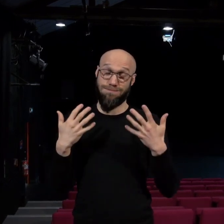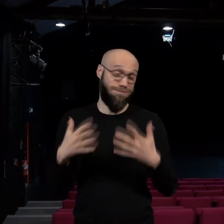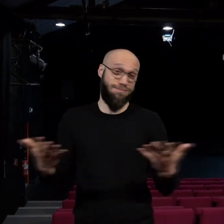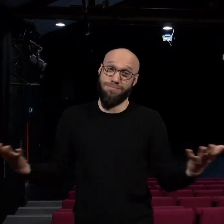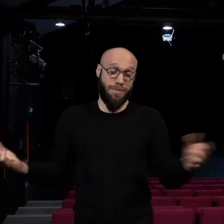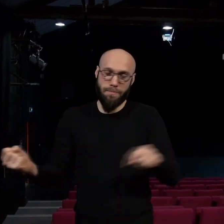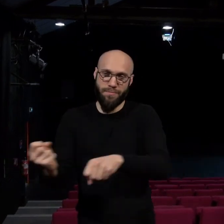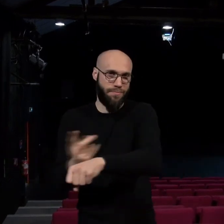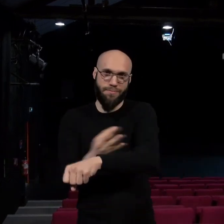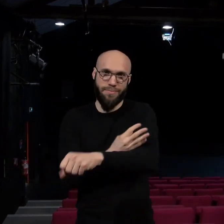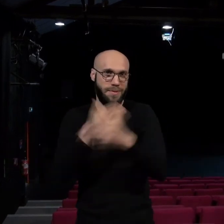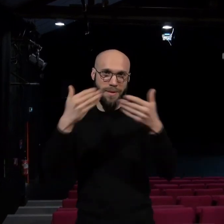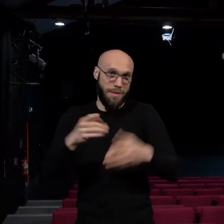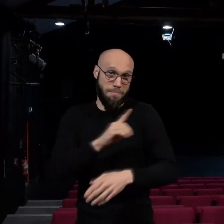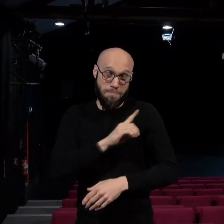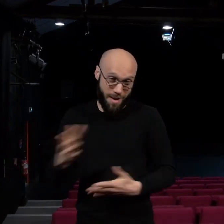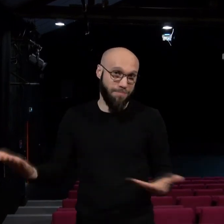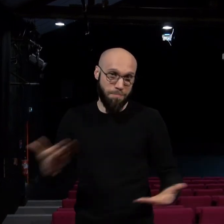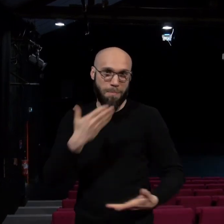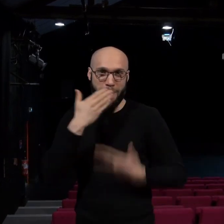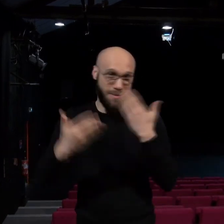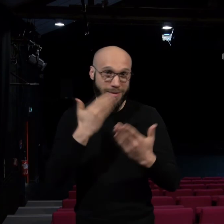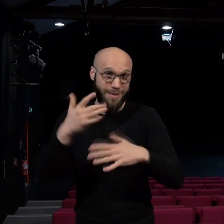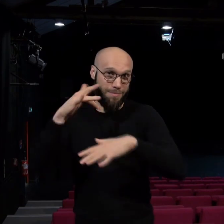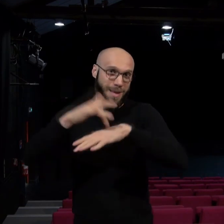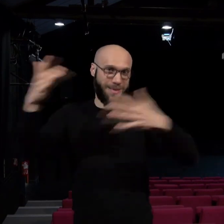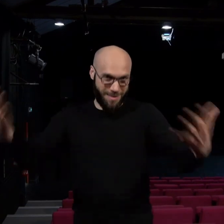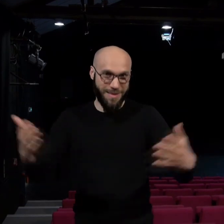L'émotion est encore là. Merci et bonne continuation.